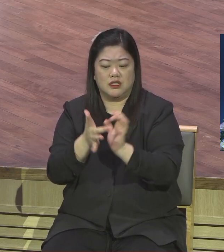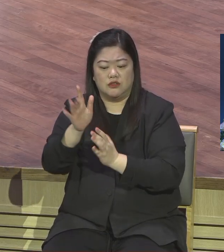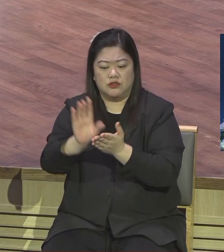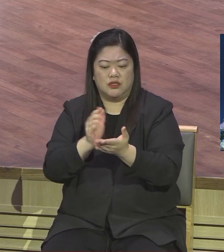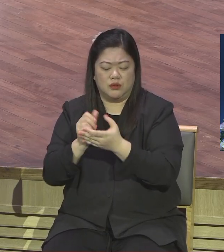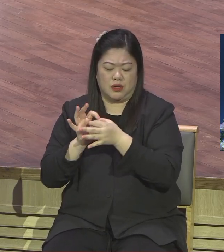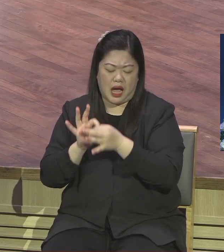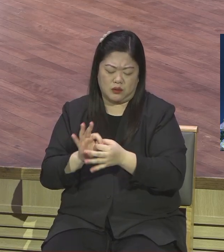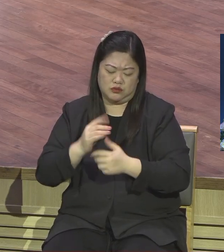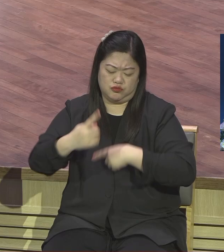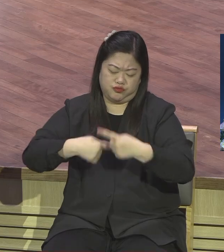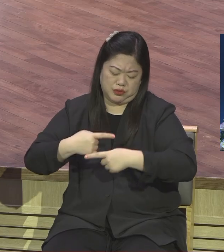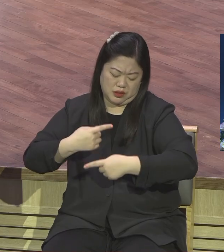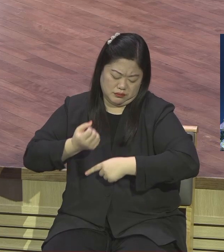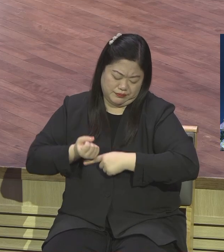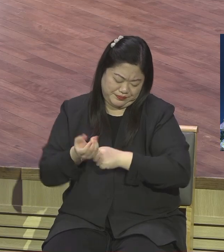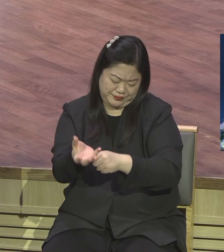예수 그리스도를 증거하는 것이다